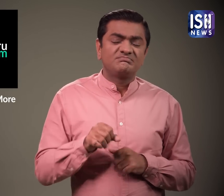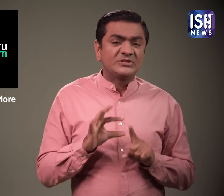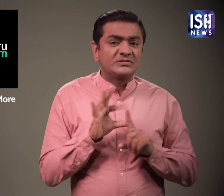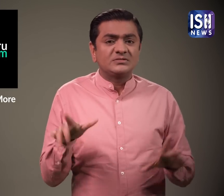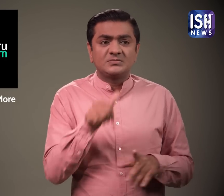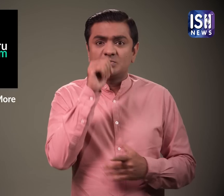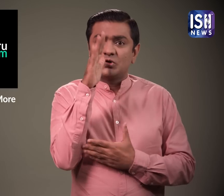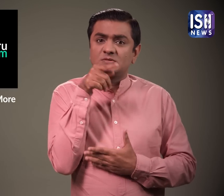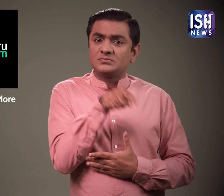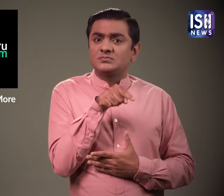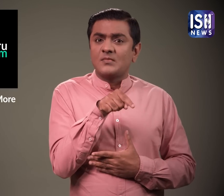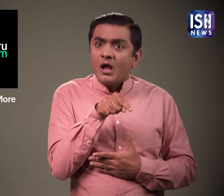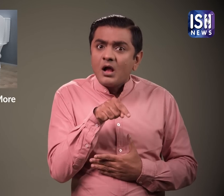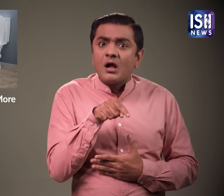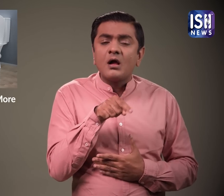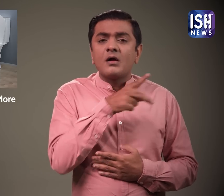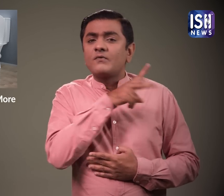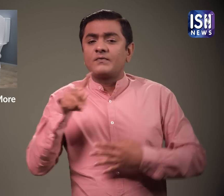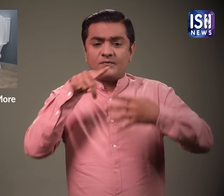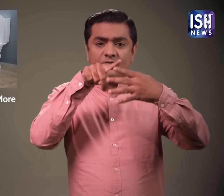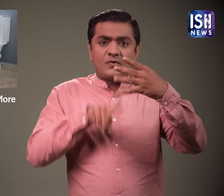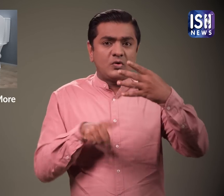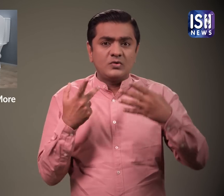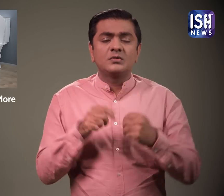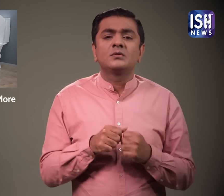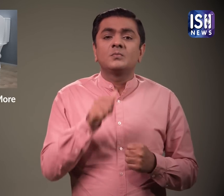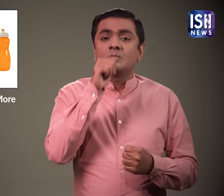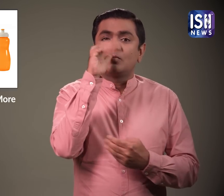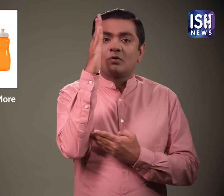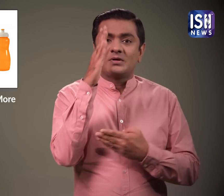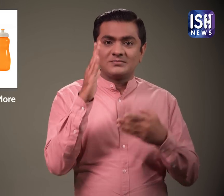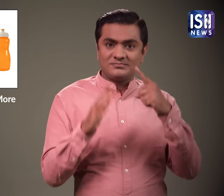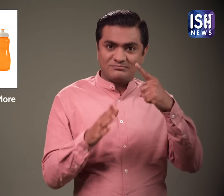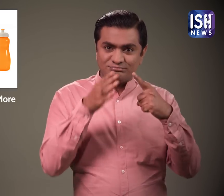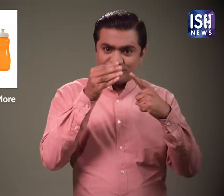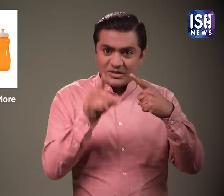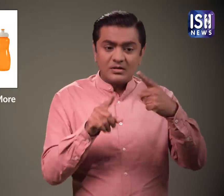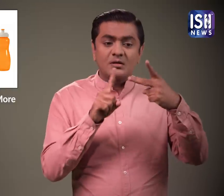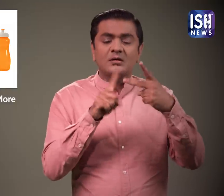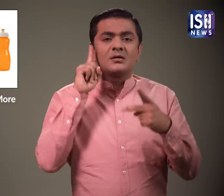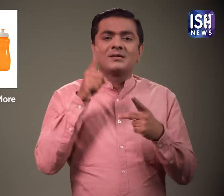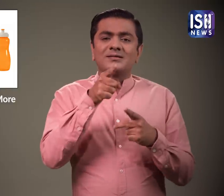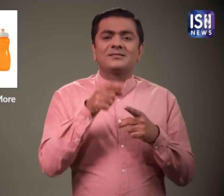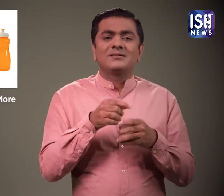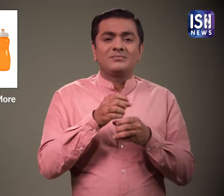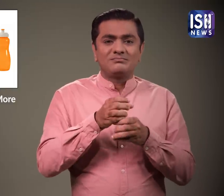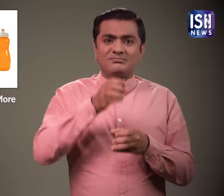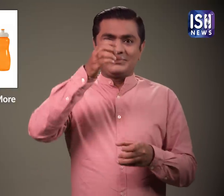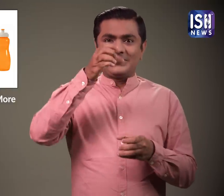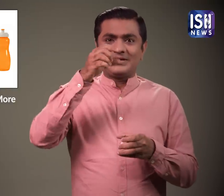reusable bottle खतरनाक है उन्होंने spout, screw top, straw और squeeze top बोतलों का